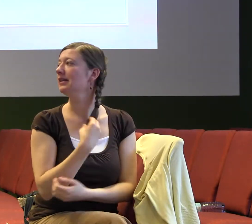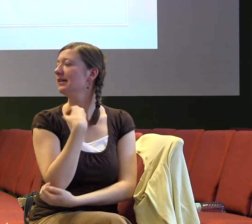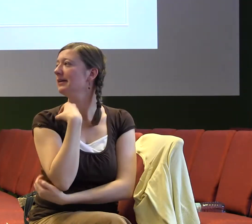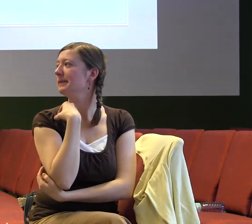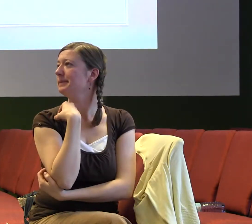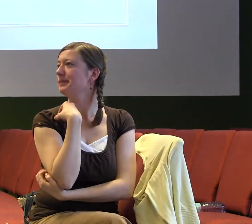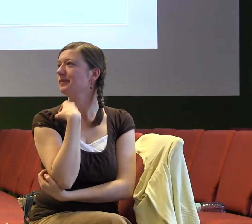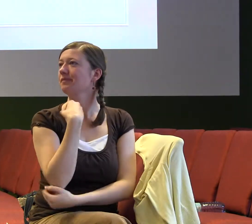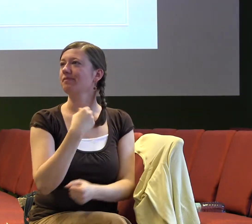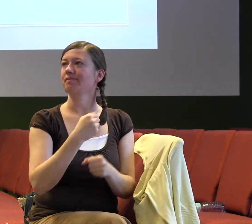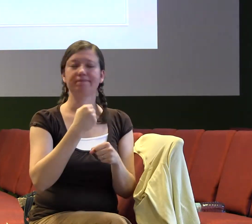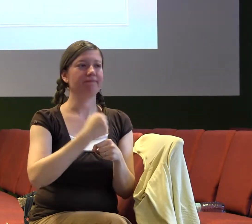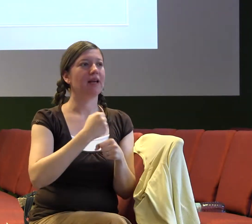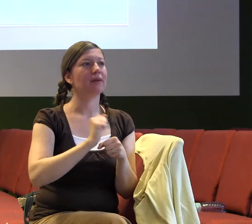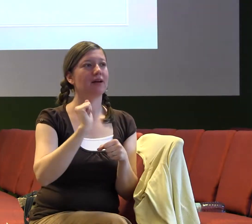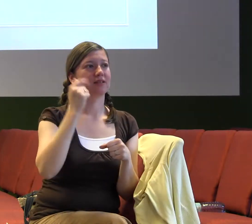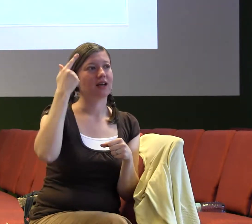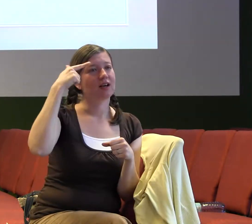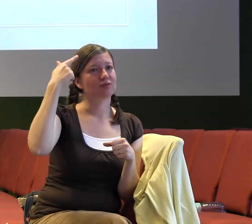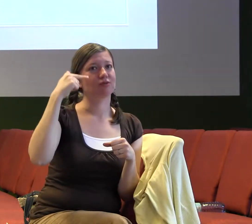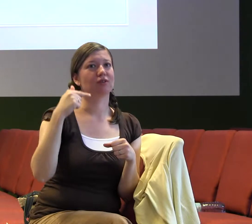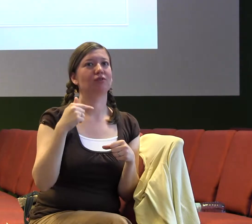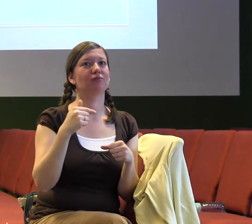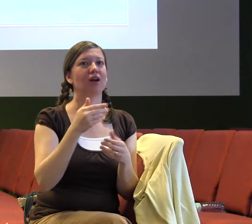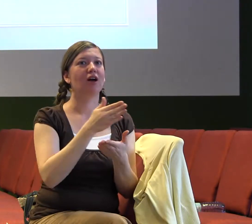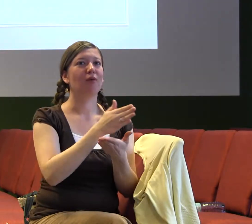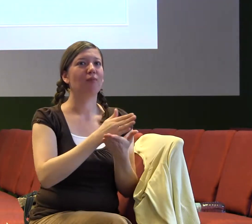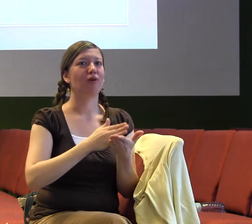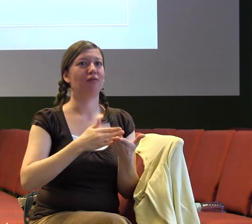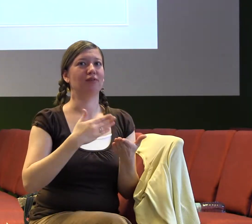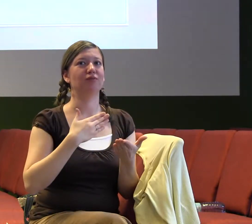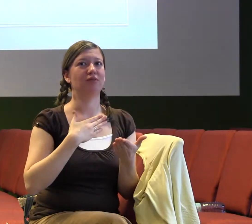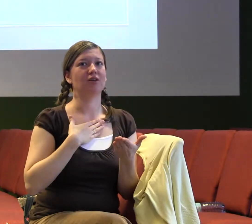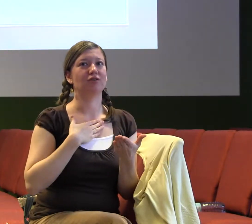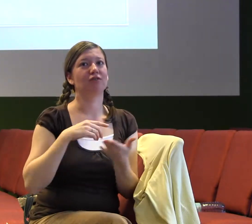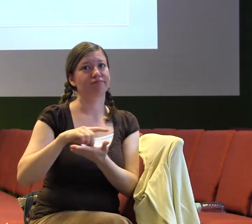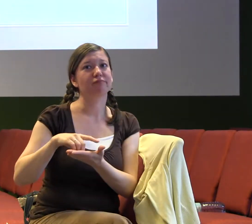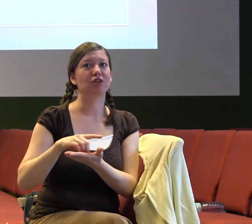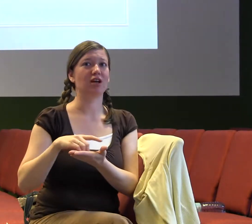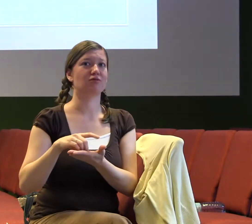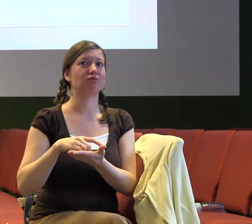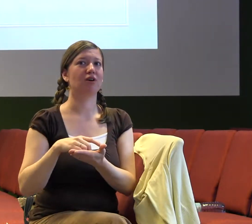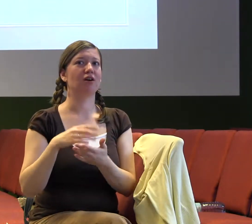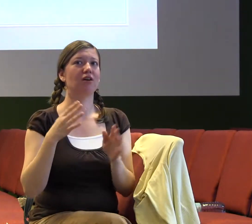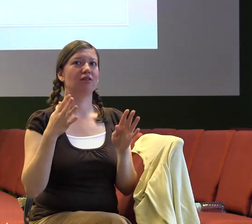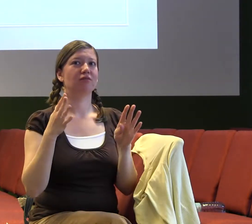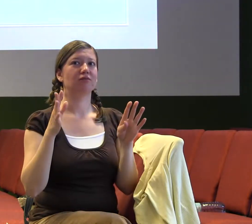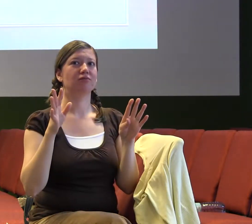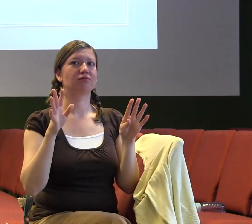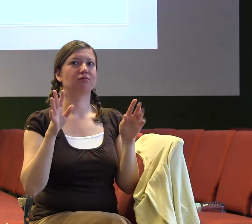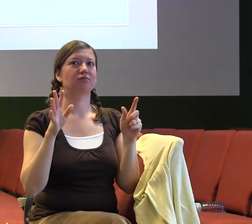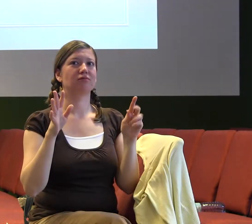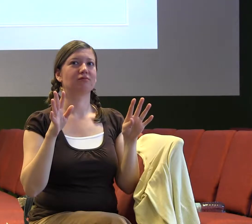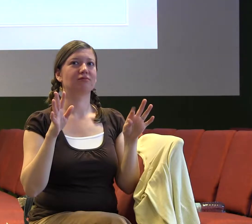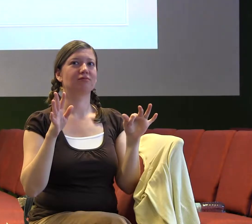zabírá skoro polovinu našeho času. To je celkem dost, Když jdem do práce, jsme tam 8 hodin denně, někdo má třeba krátký